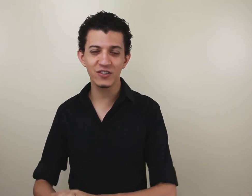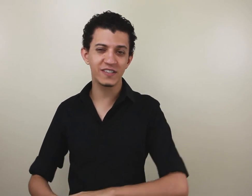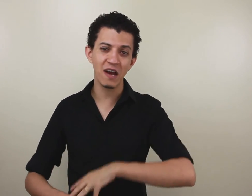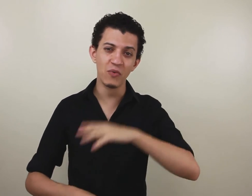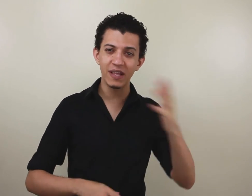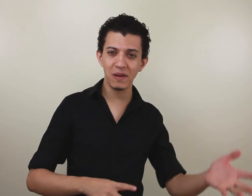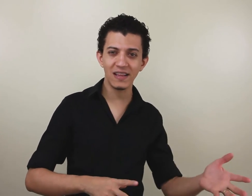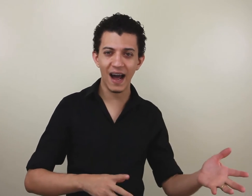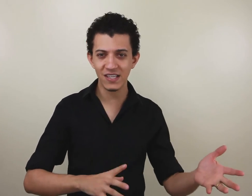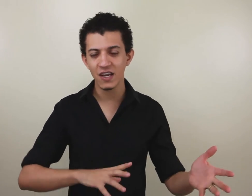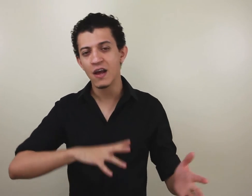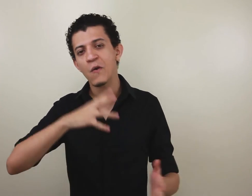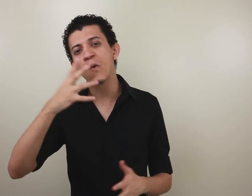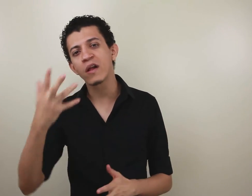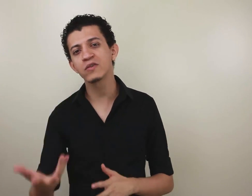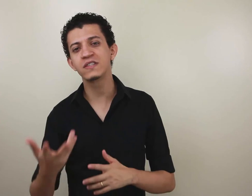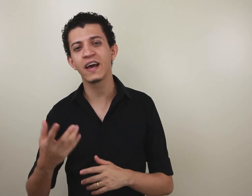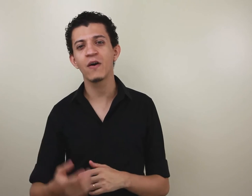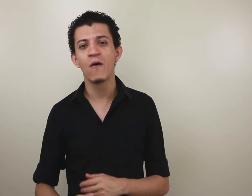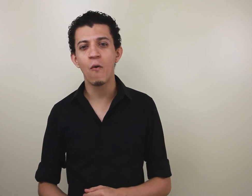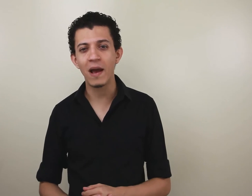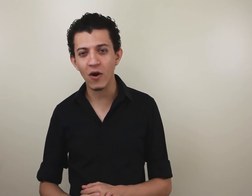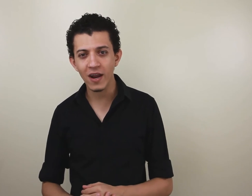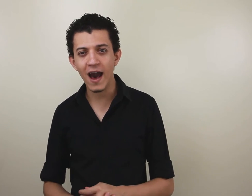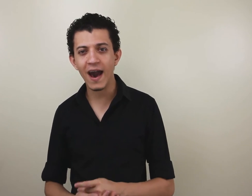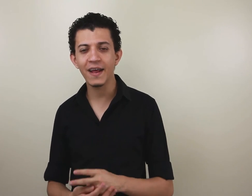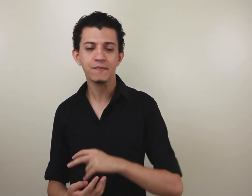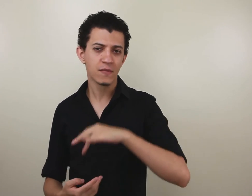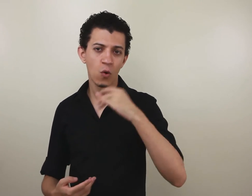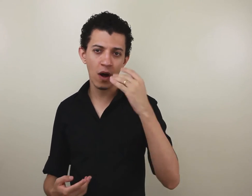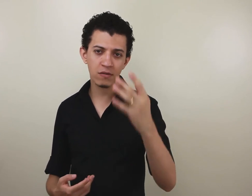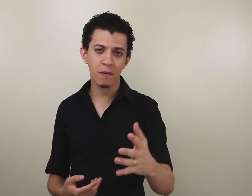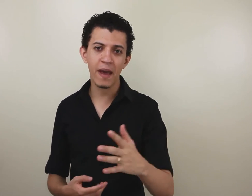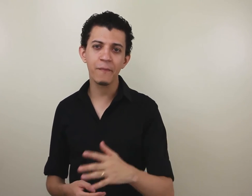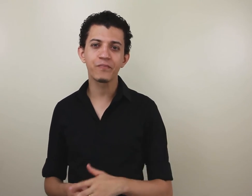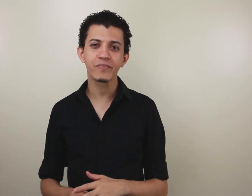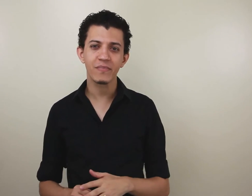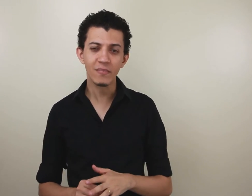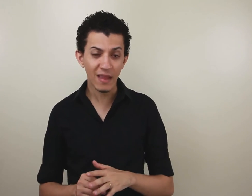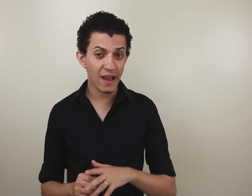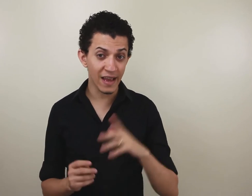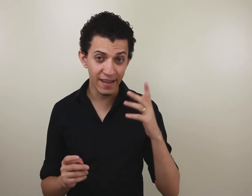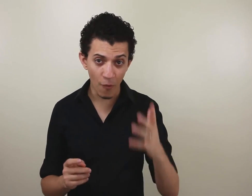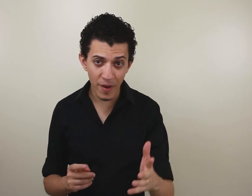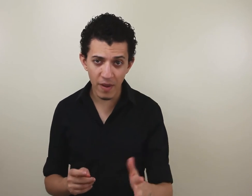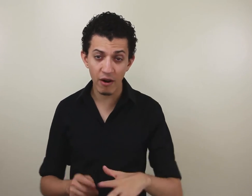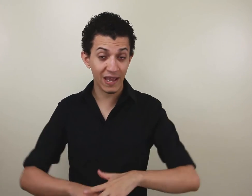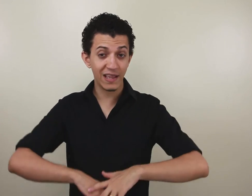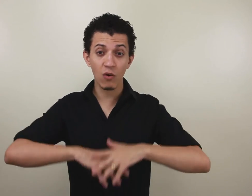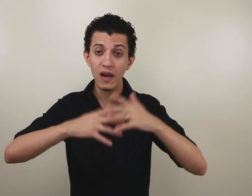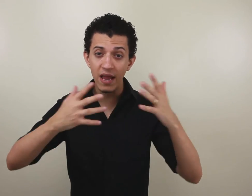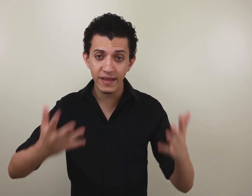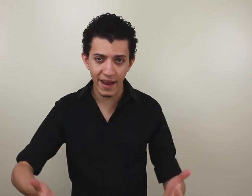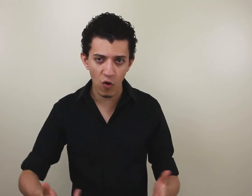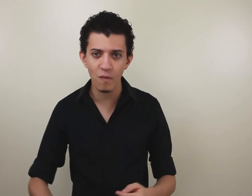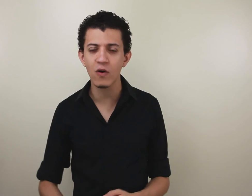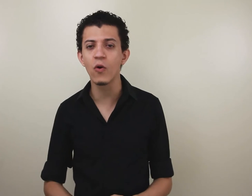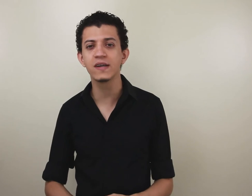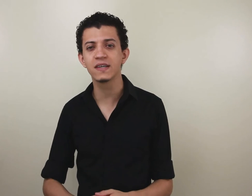de ter muita habilidade, quanto de ser o melhor na área, quanto também aquele que é o primeiro, aquele que é o líder em alguma coisa,